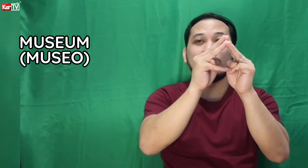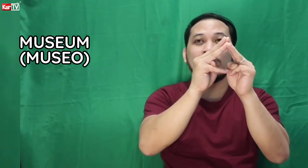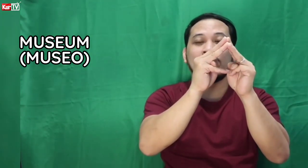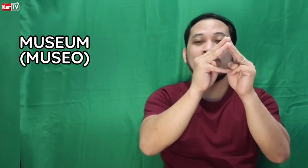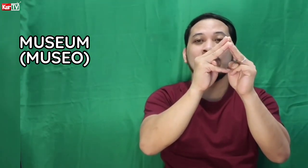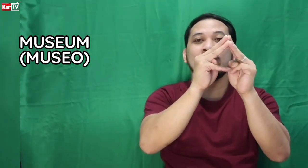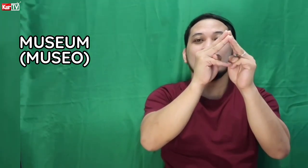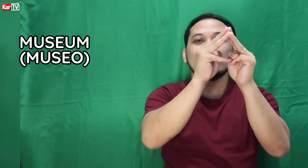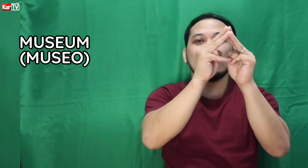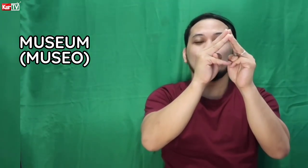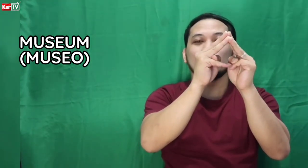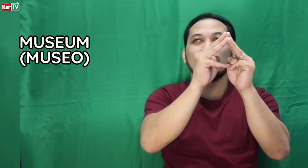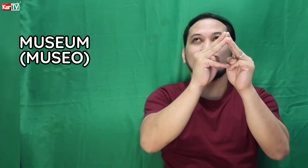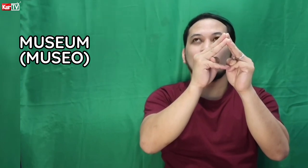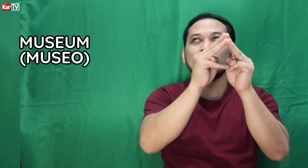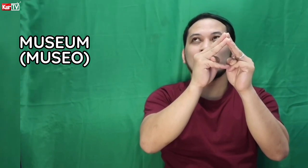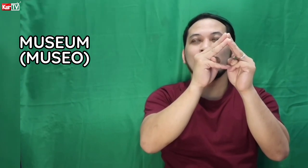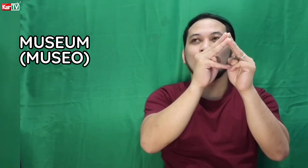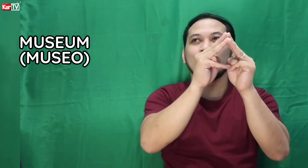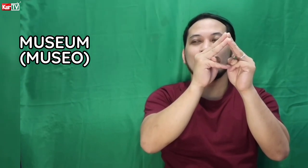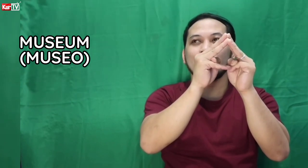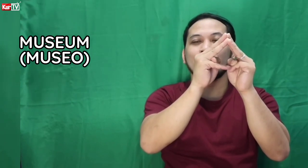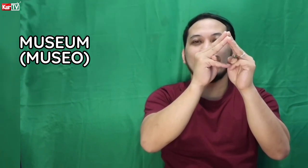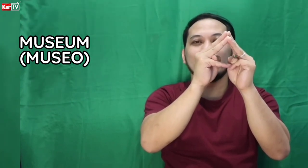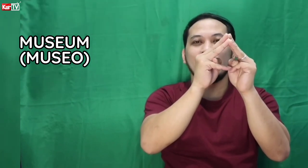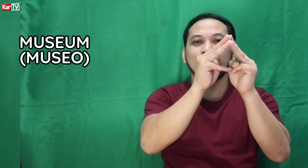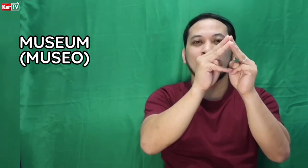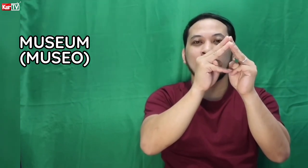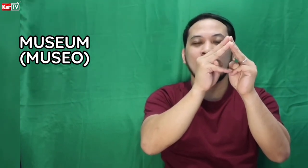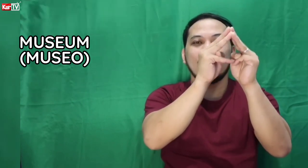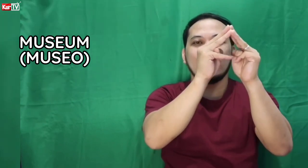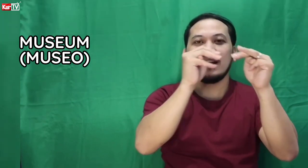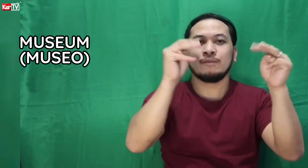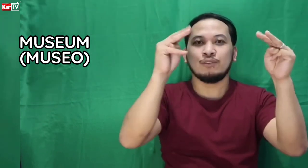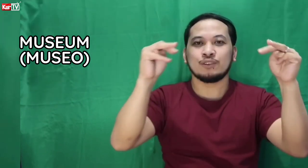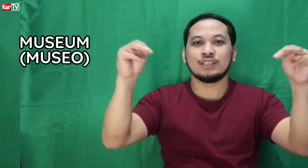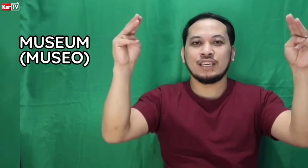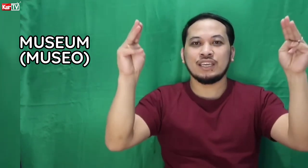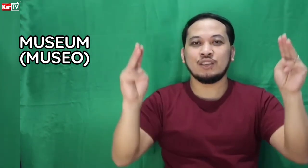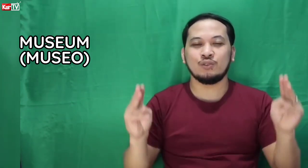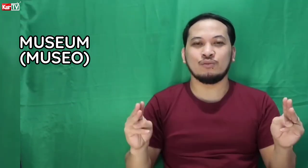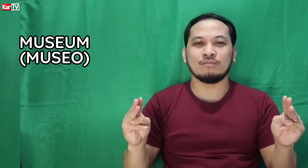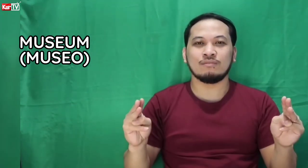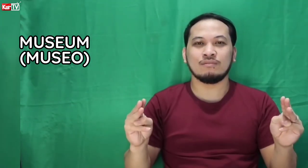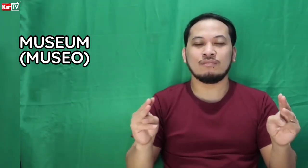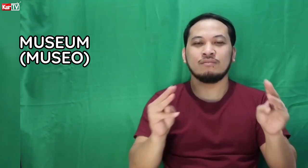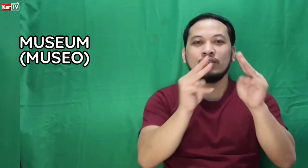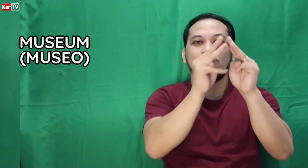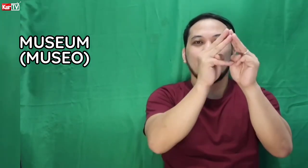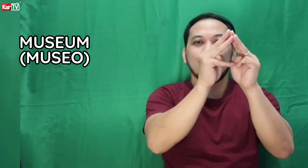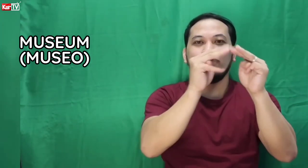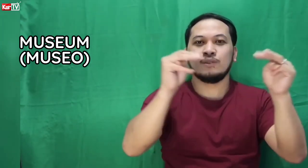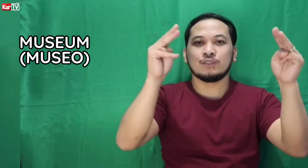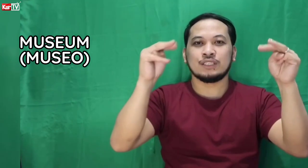bahay. Tapos, mag-form tayo ng roof and then pababa. Museum. Museum.